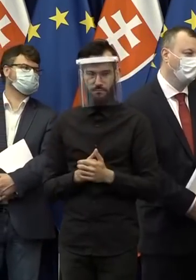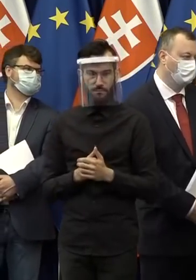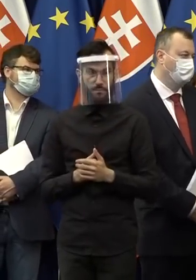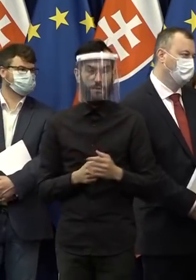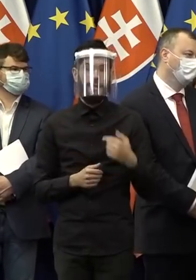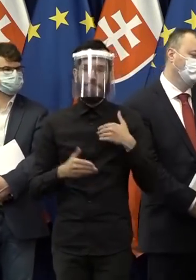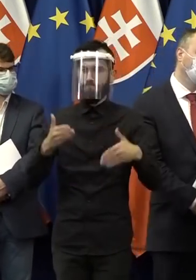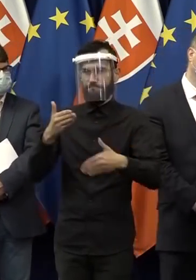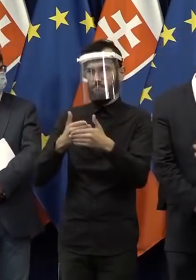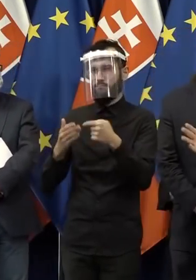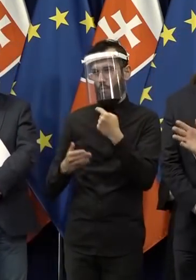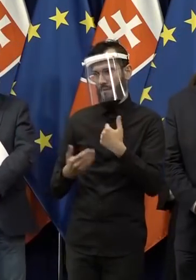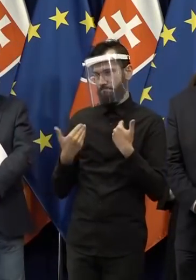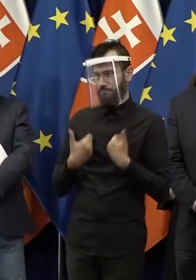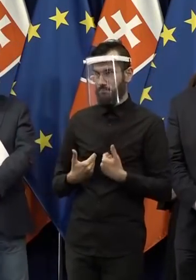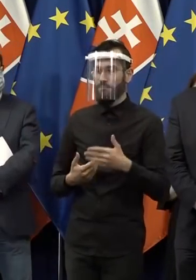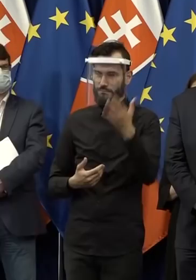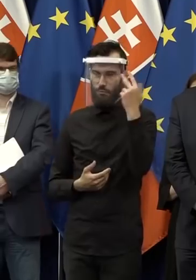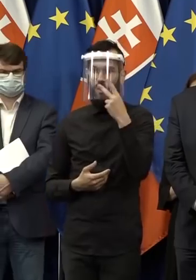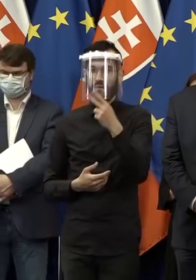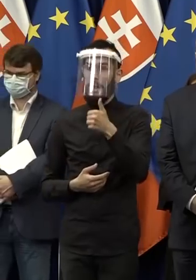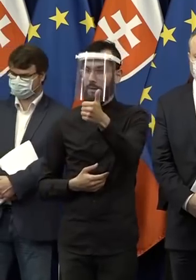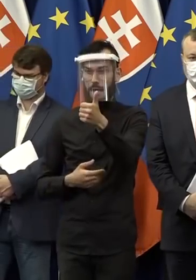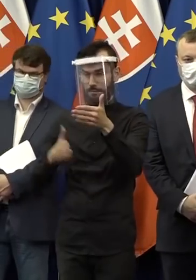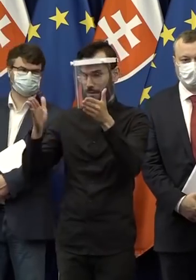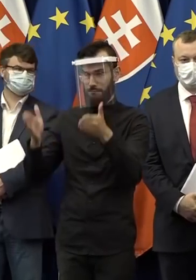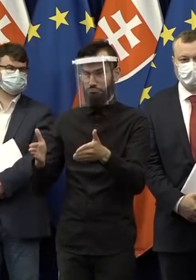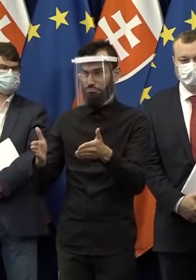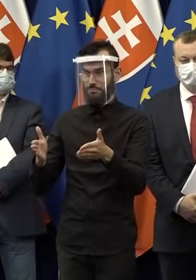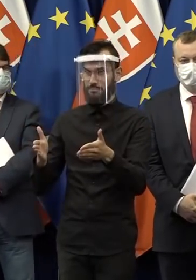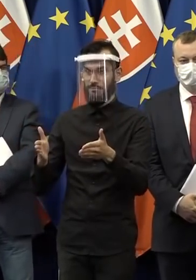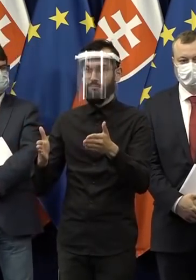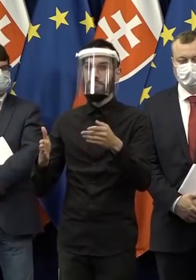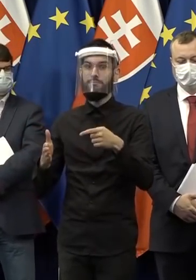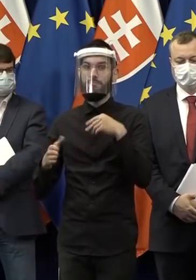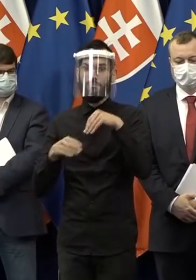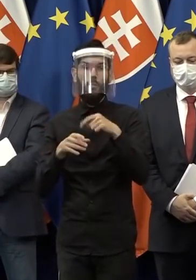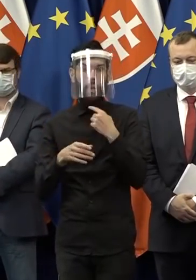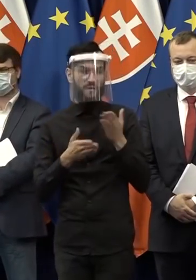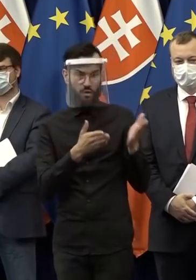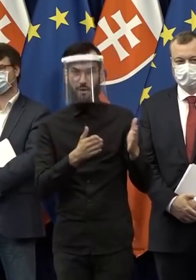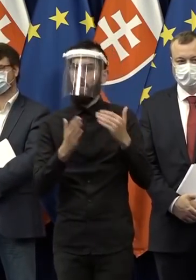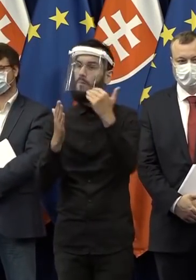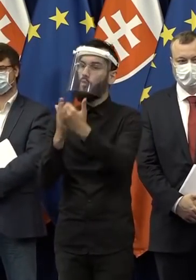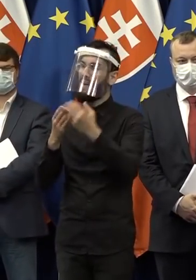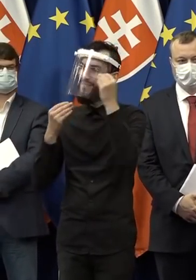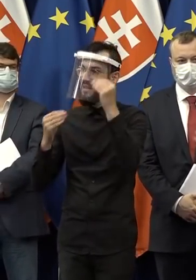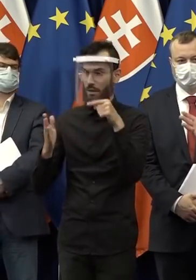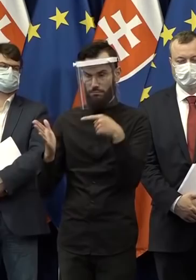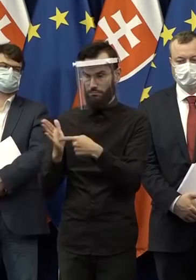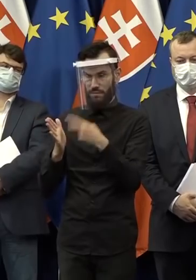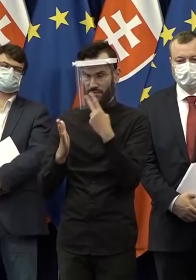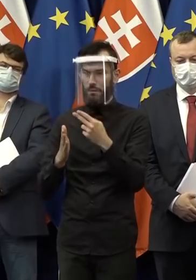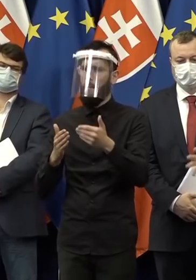Ja poviem iba za seba. Ja som videl iba tú verziu, o ktorej hovoríme, alebo ktorá je v programu Vylásení vlády.